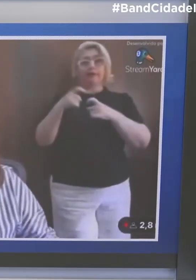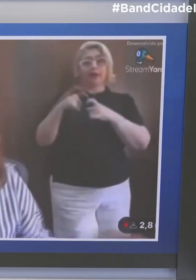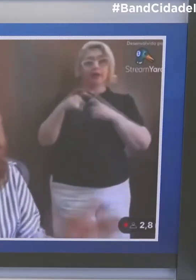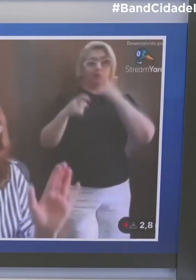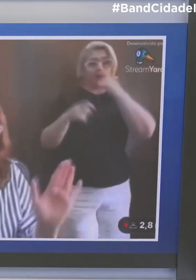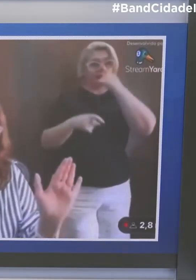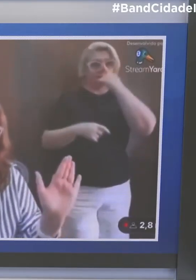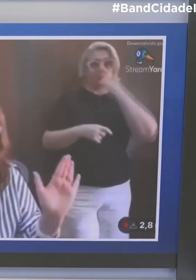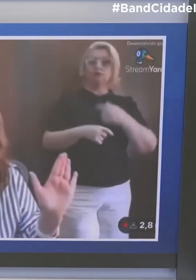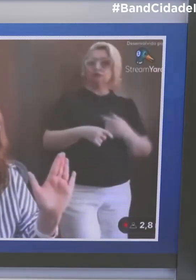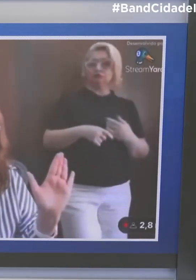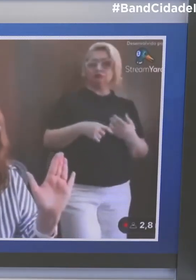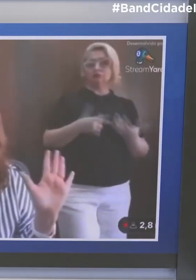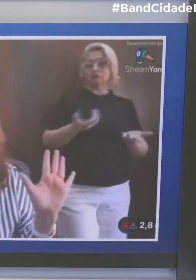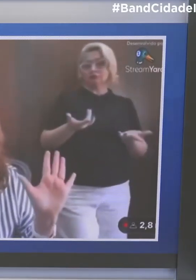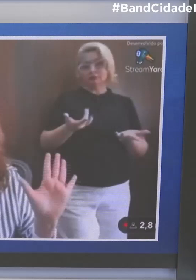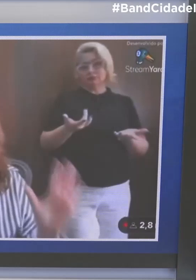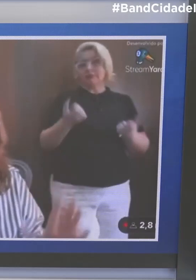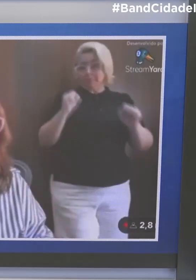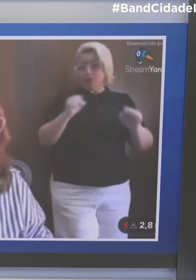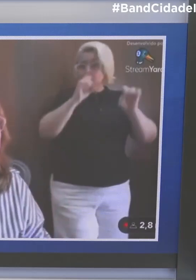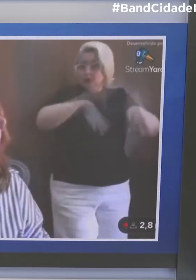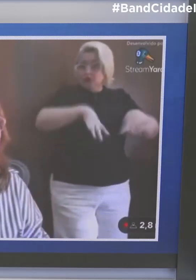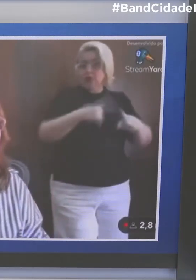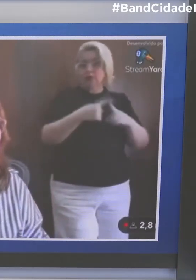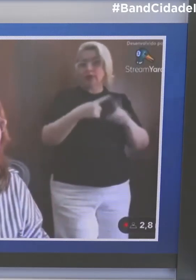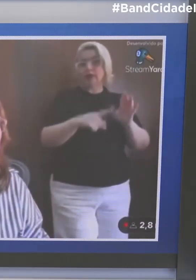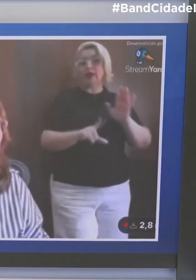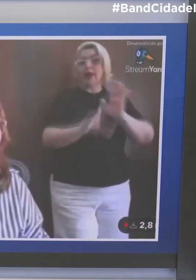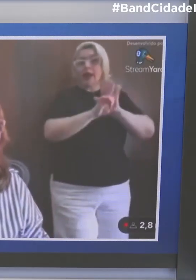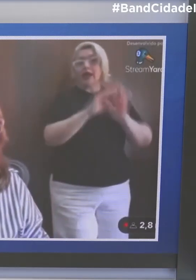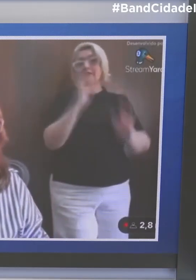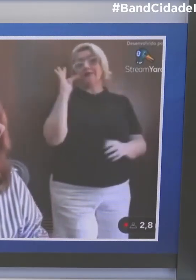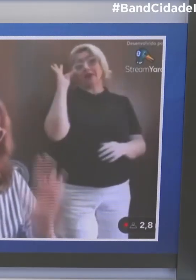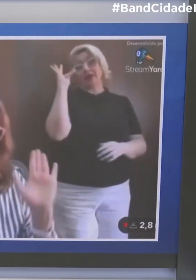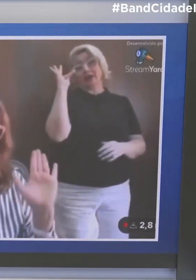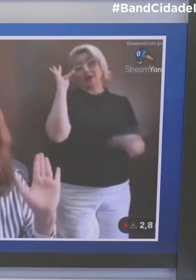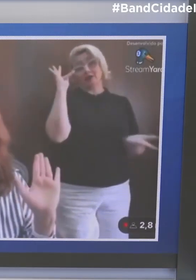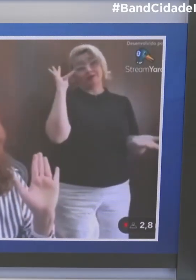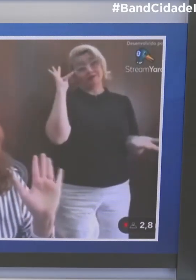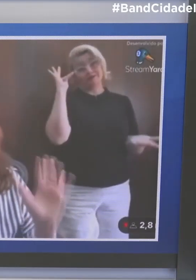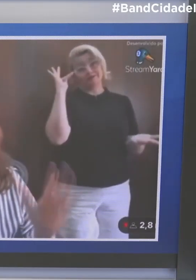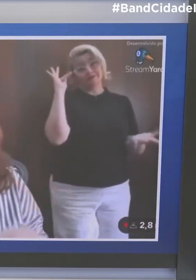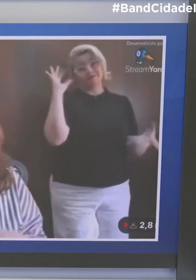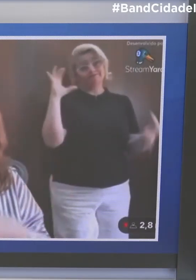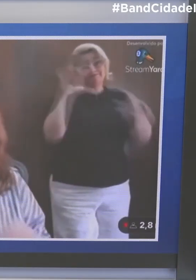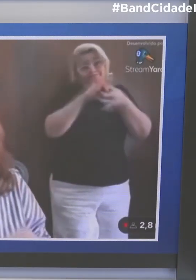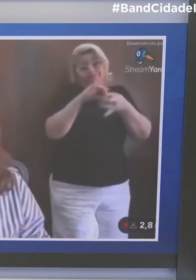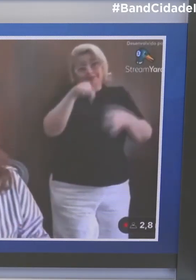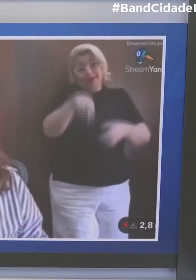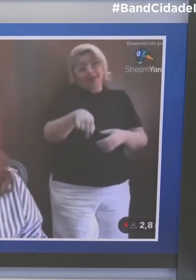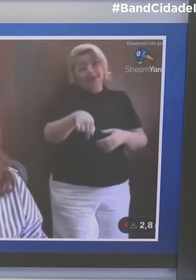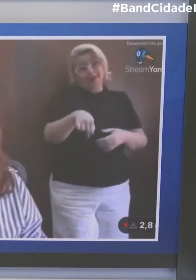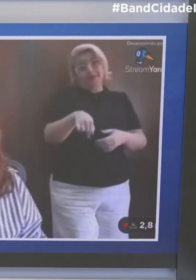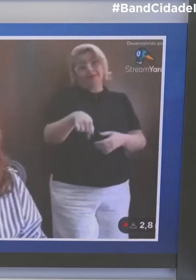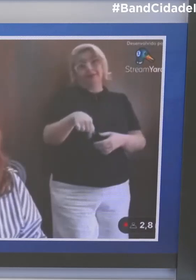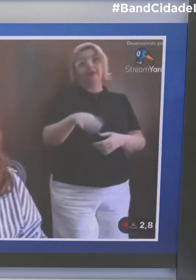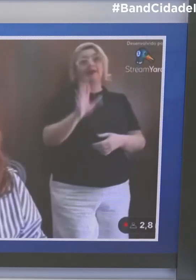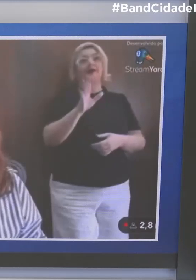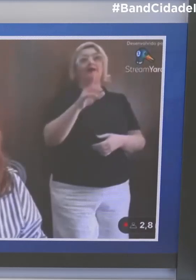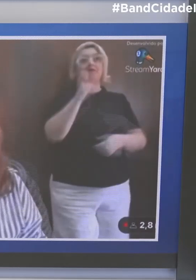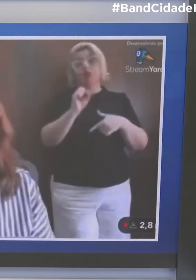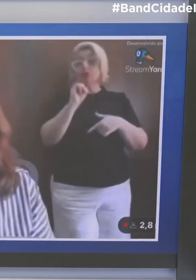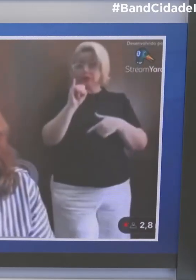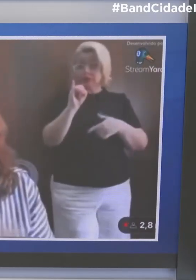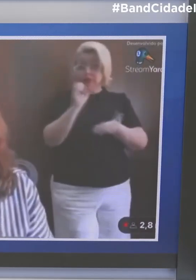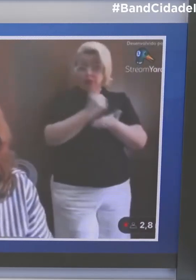precisou de ir a uma consulta médica. E ela pegou, levou um atestado para a escola, para